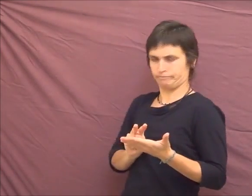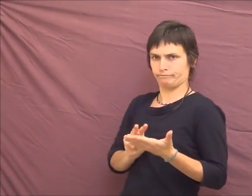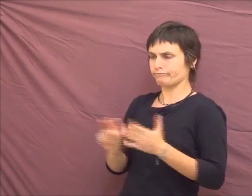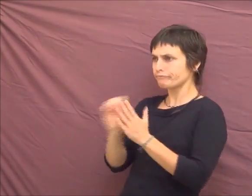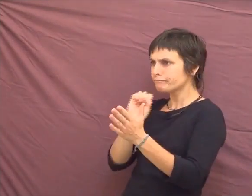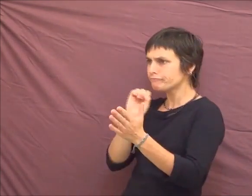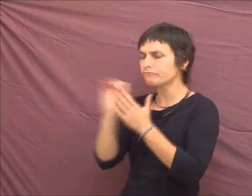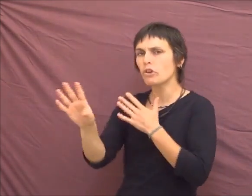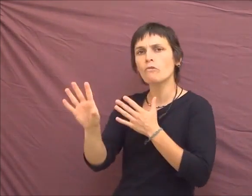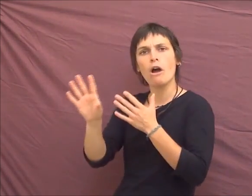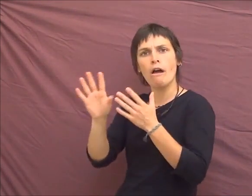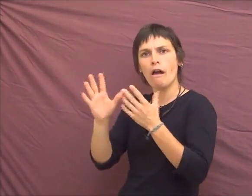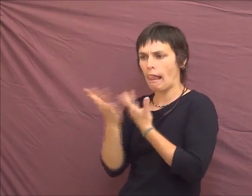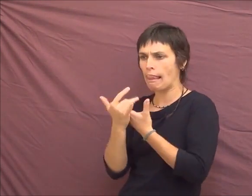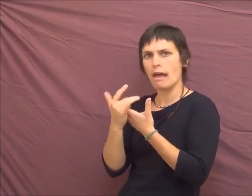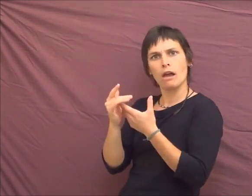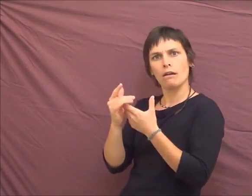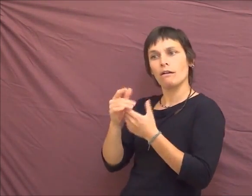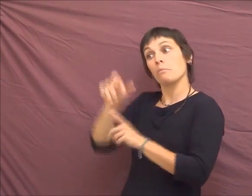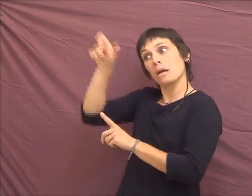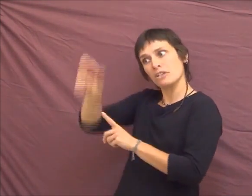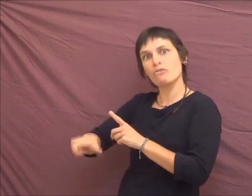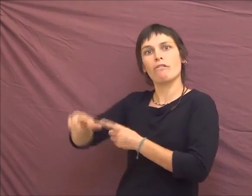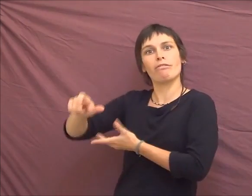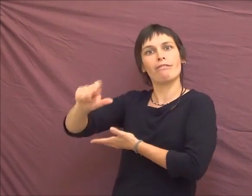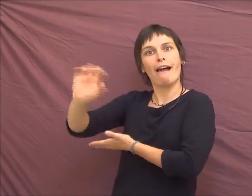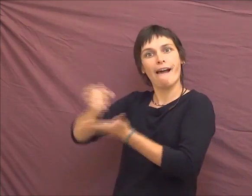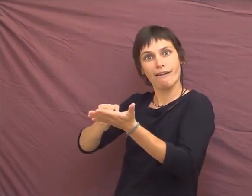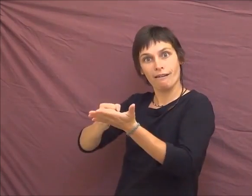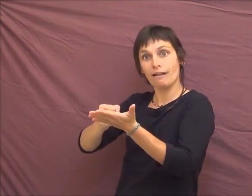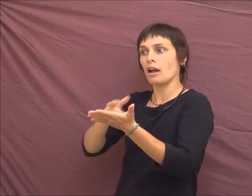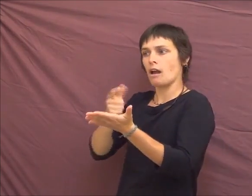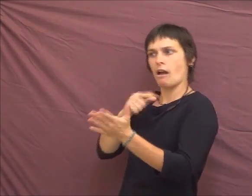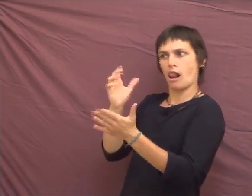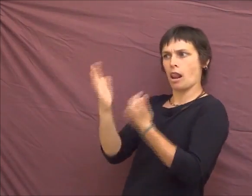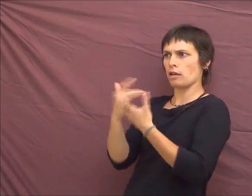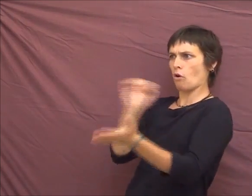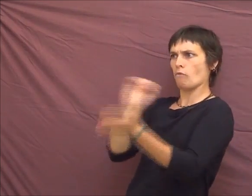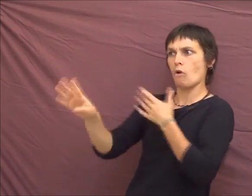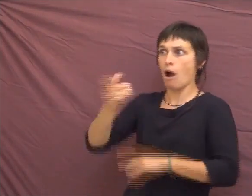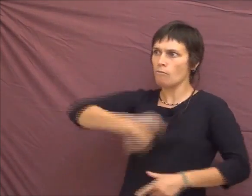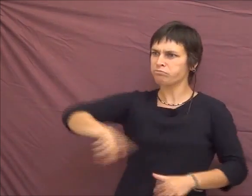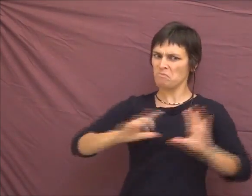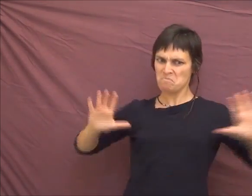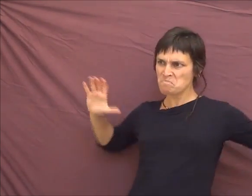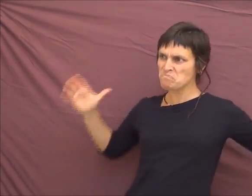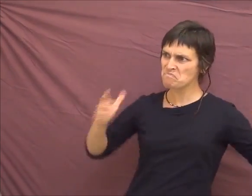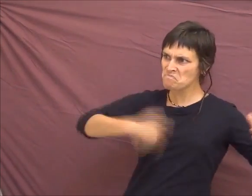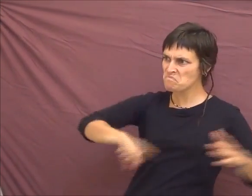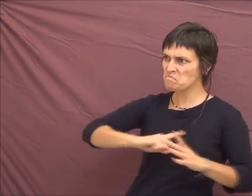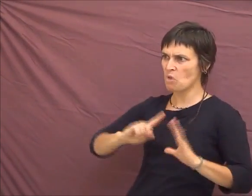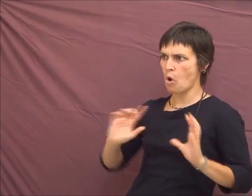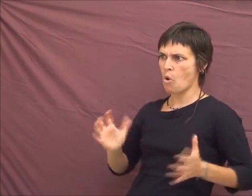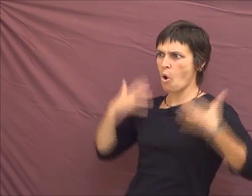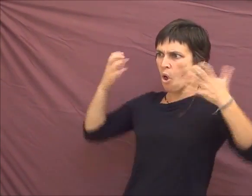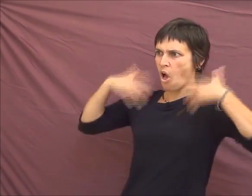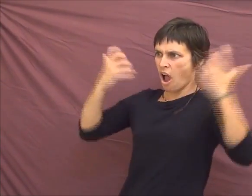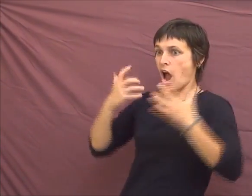au journal de bioéthique, qui avait écrit cet article tout pourri, ce qu'elle pense, mais elle dit, on est très nombreux à écrire, et d'ailleurs, on a créé une